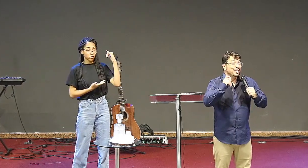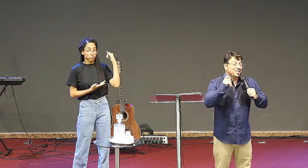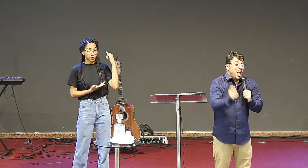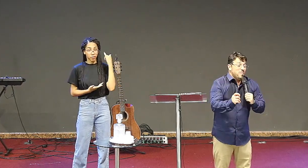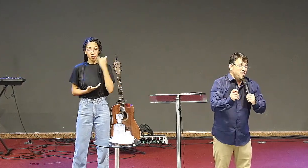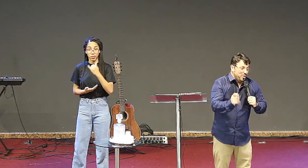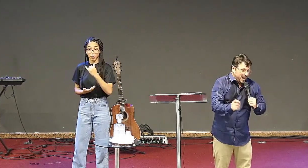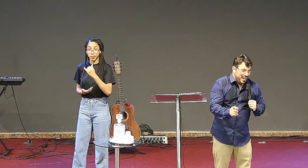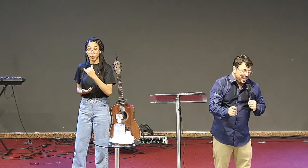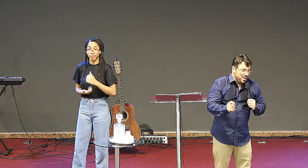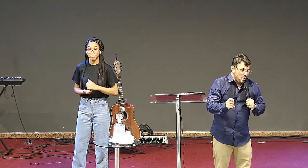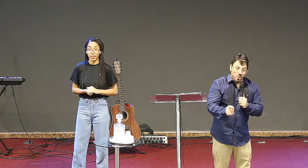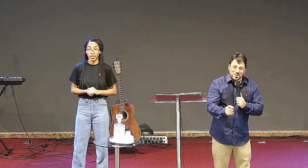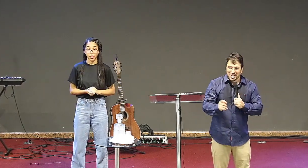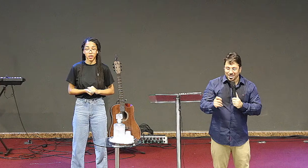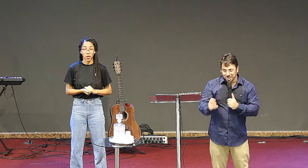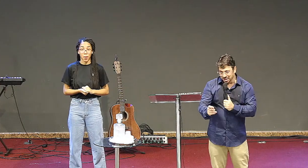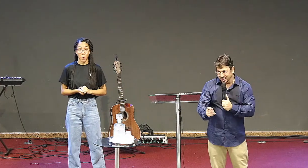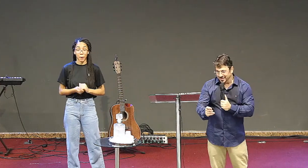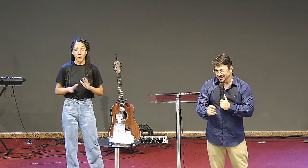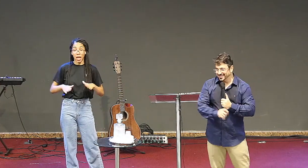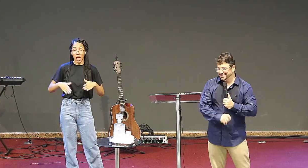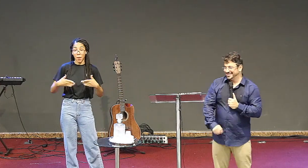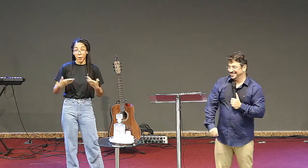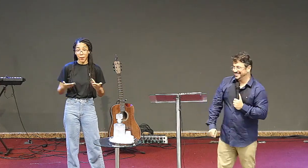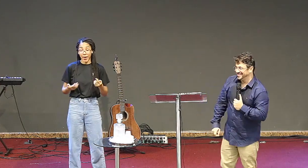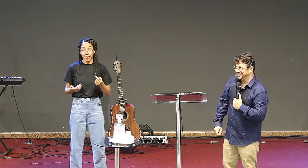tenho porém contra ti,